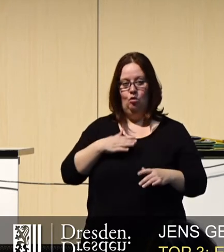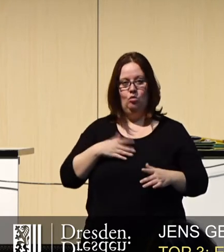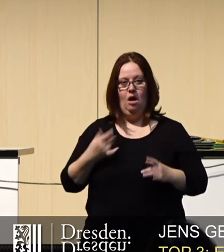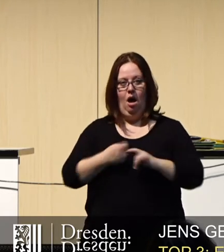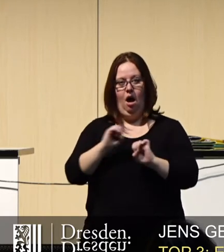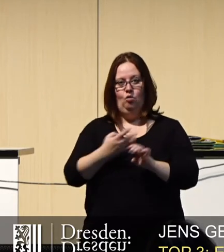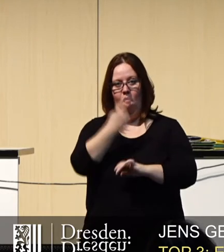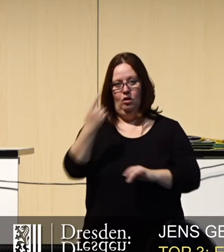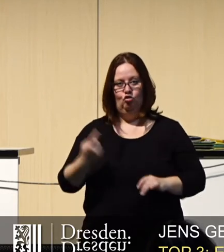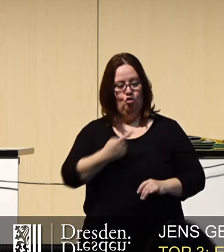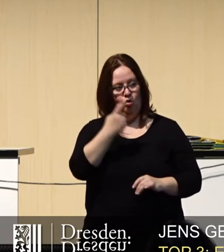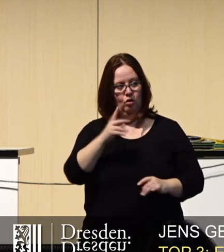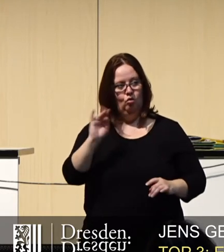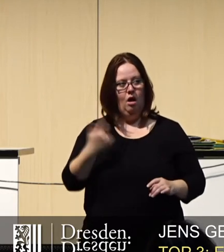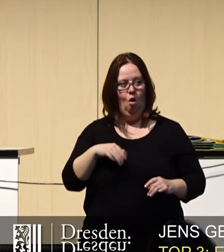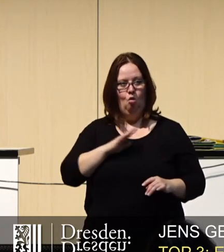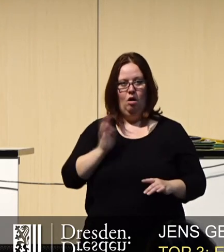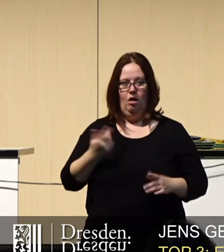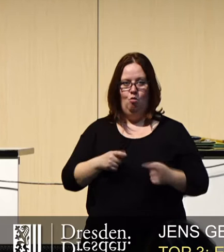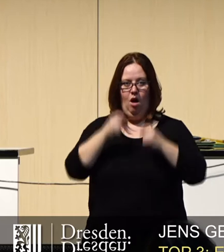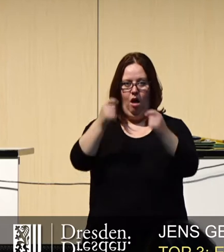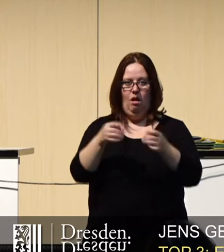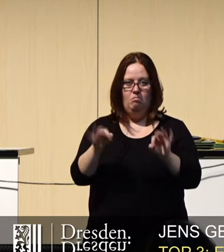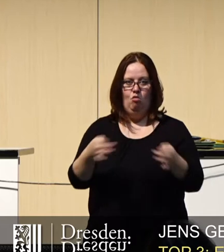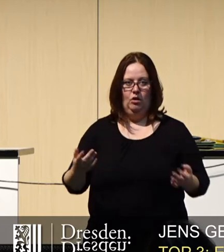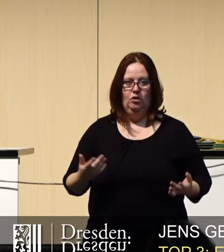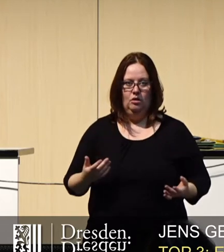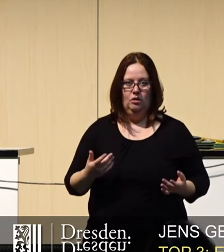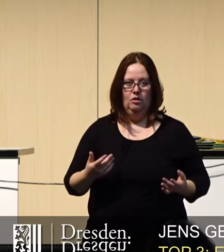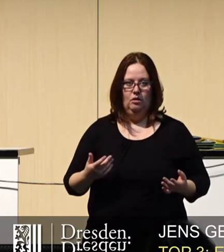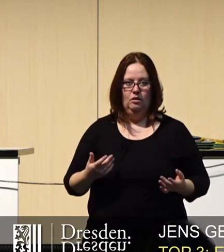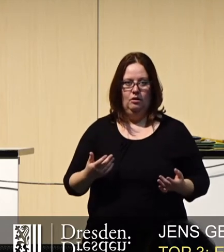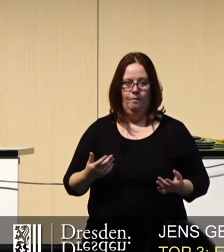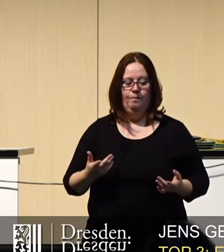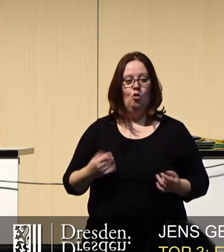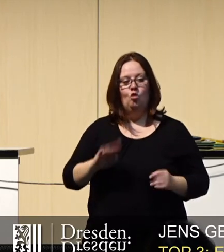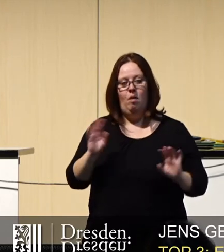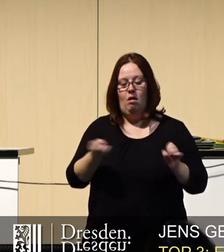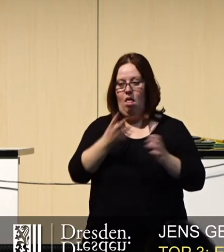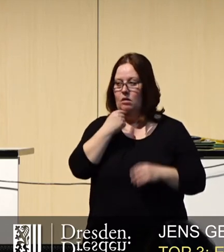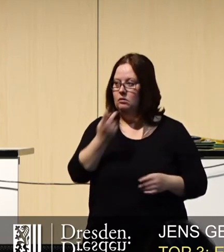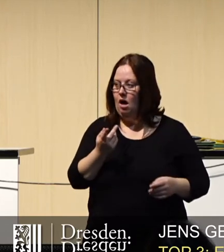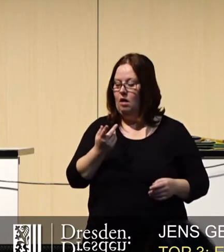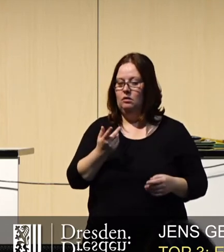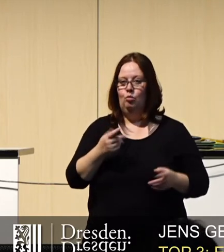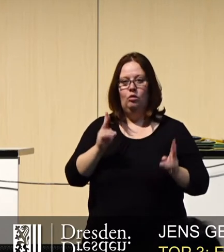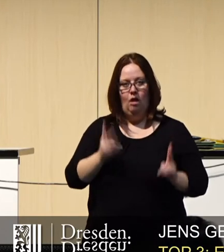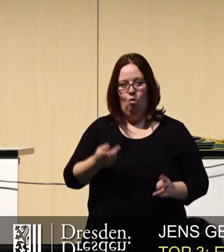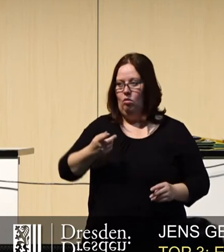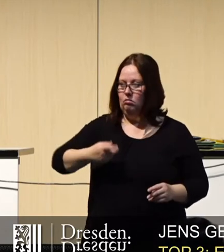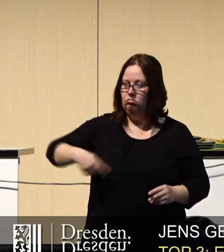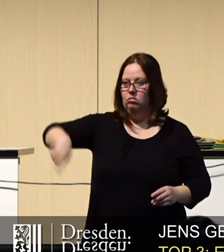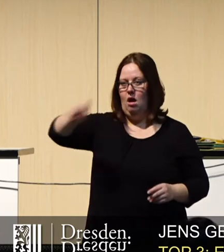Aktuelle Stunde sowie unser Antrag überflüssig. Und um es hier deutlich zu sagen, und so haben wir es auch alle,